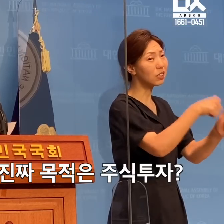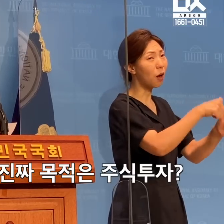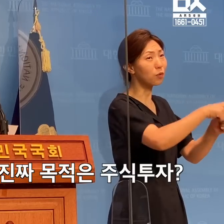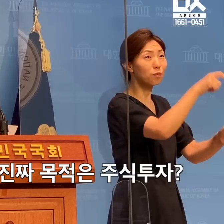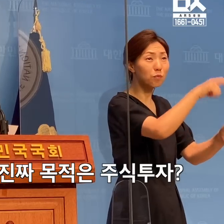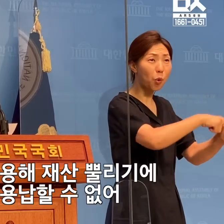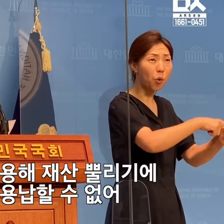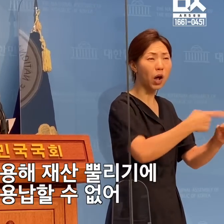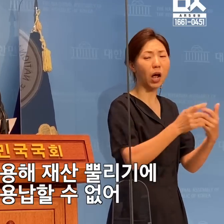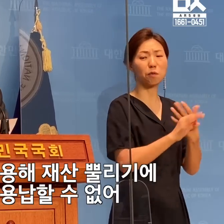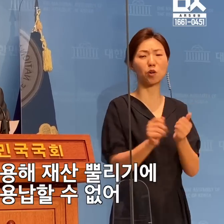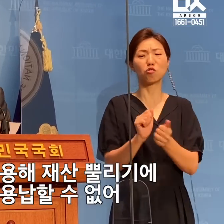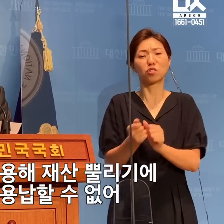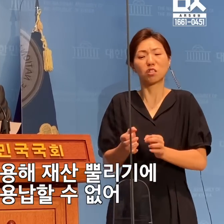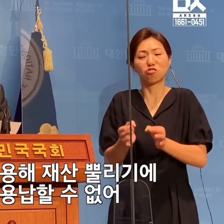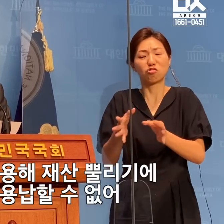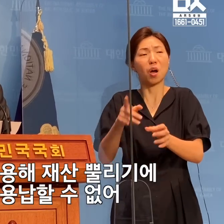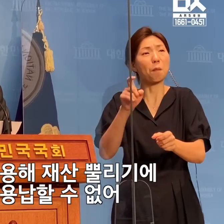위해서입니까?